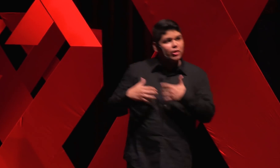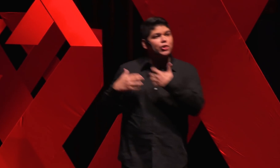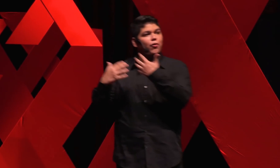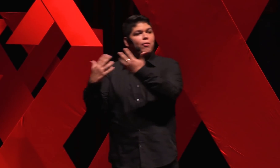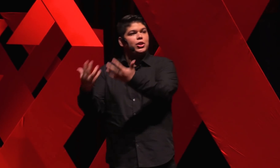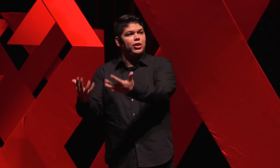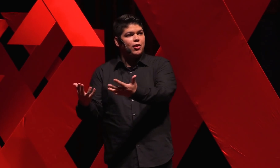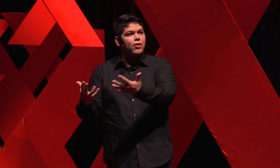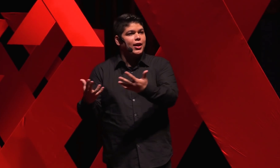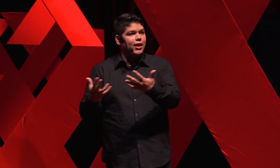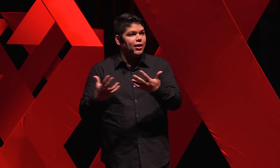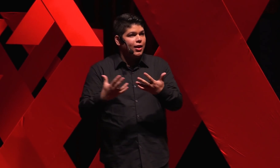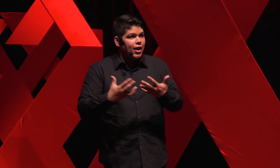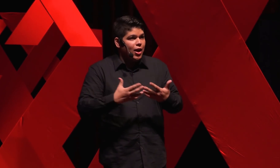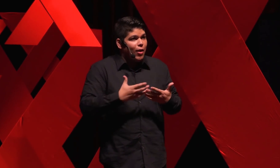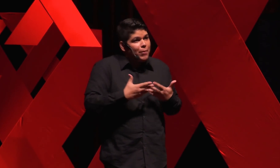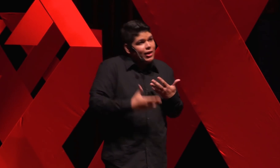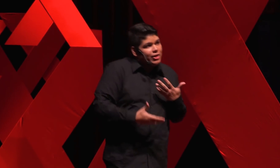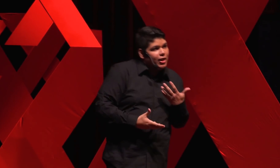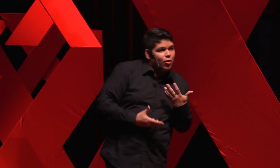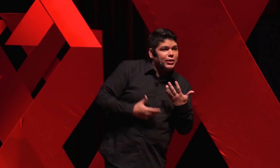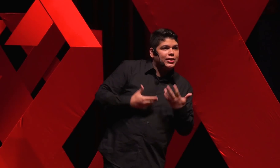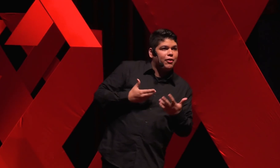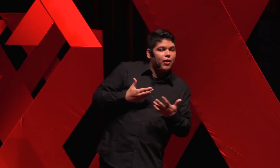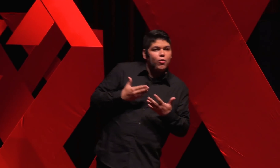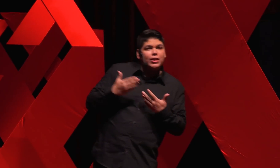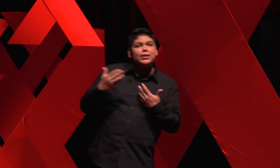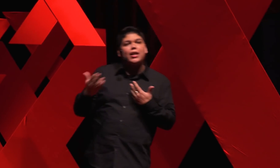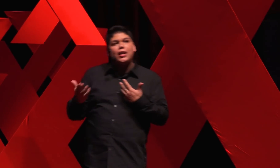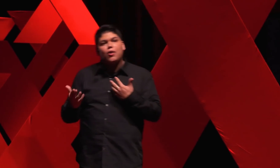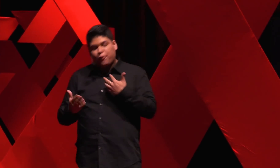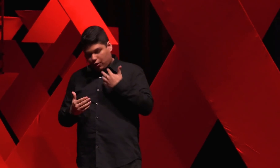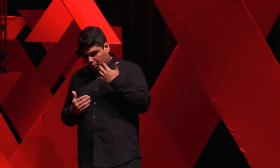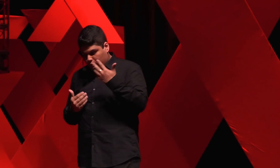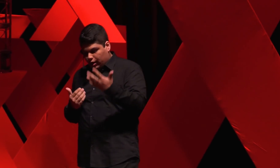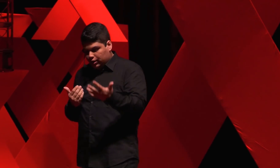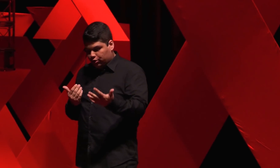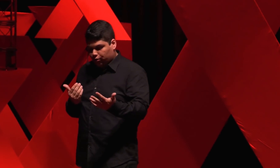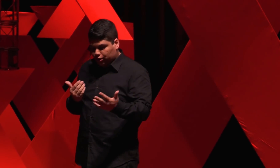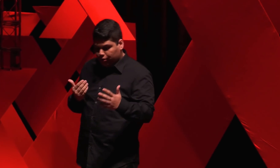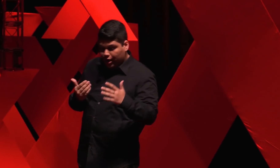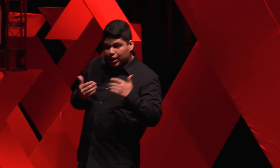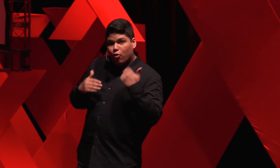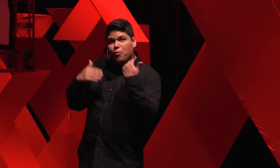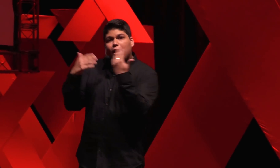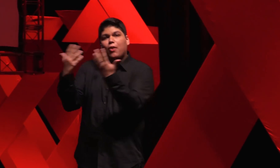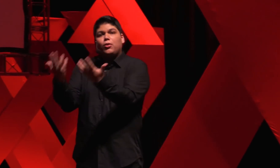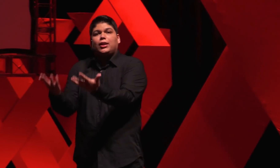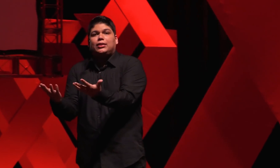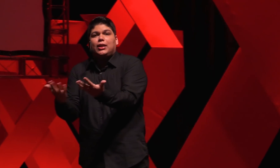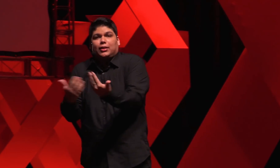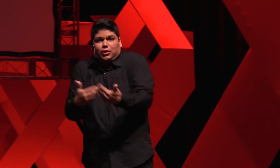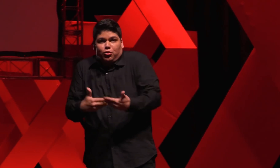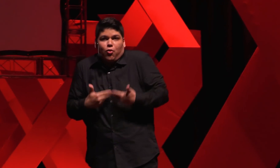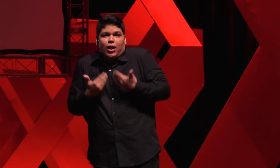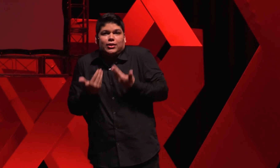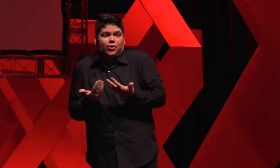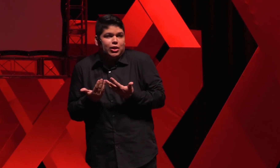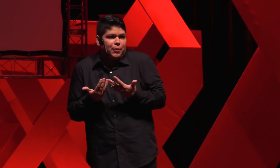de muitas formas de não crer, eu aprendi a observar o que seria o fenômeno religioso e como ele acontecia tanto no coração das